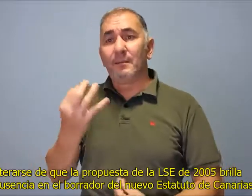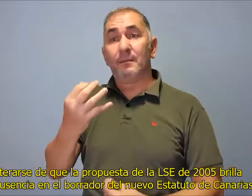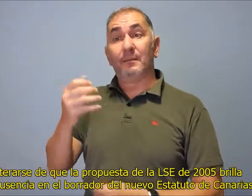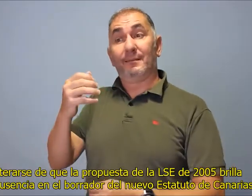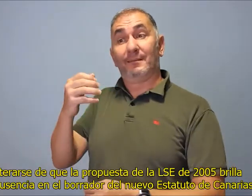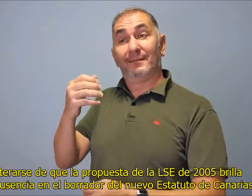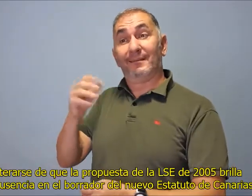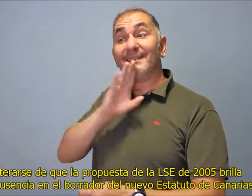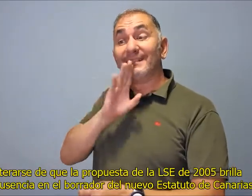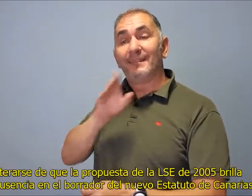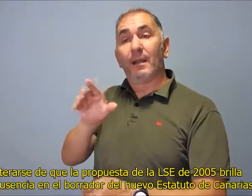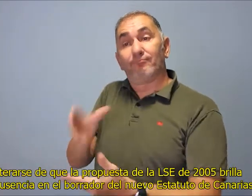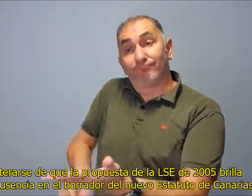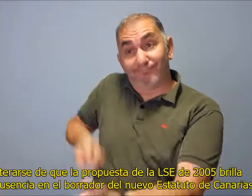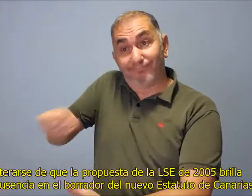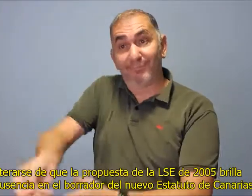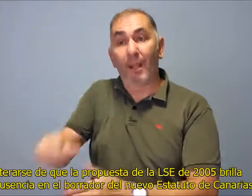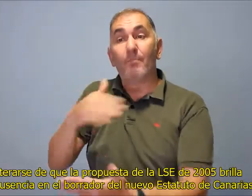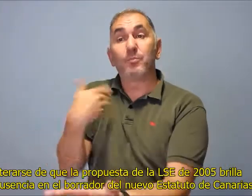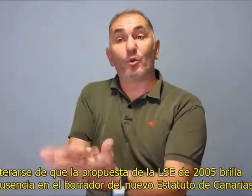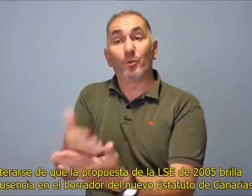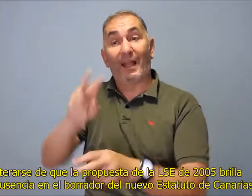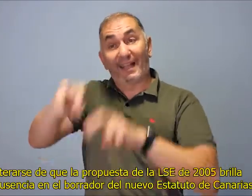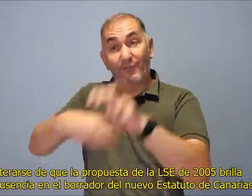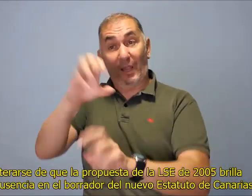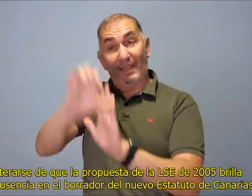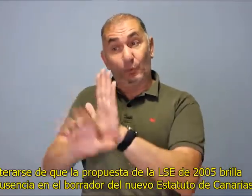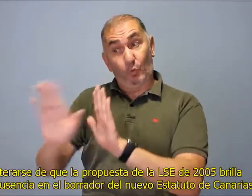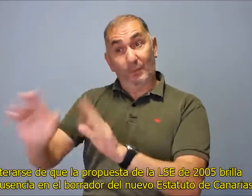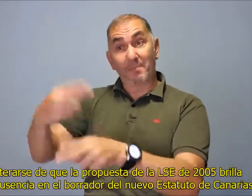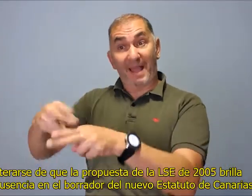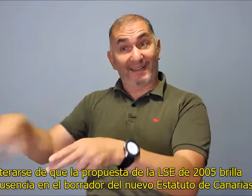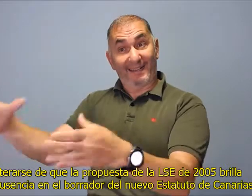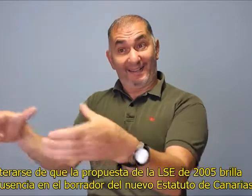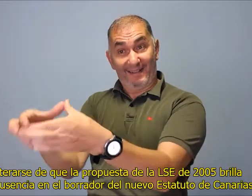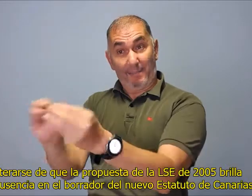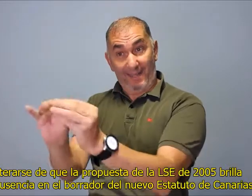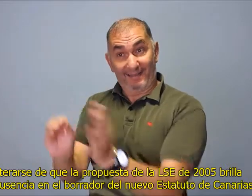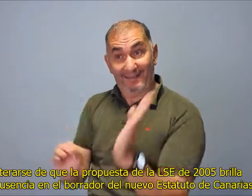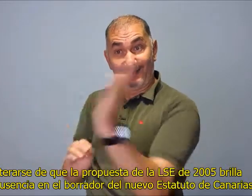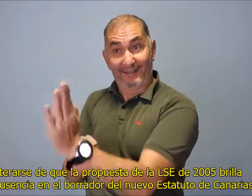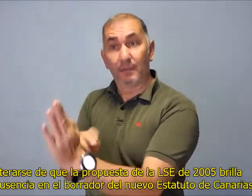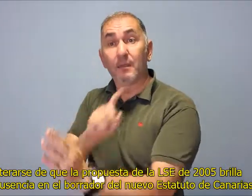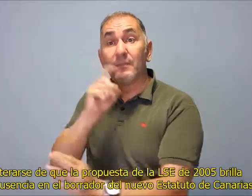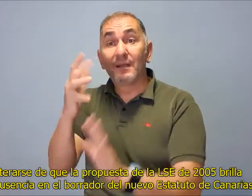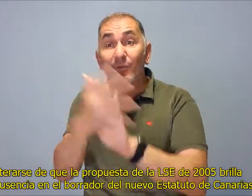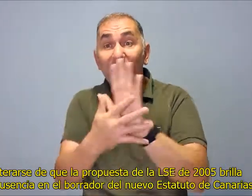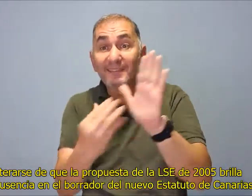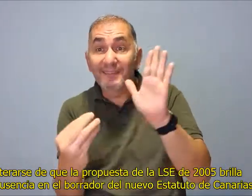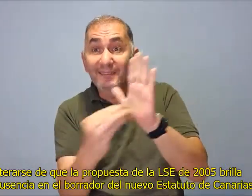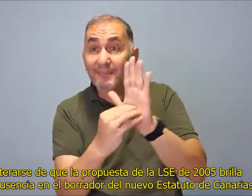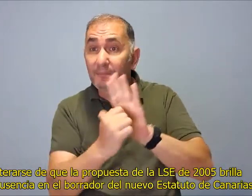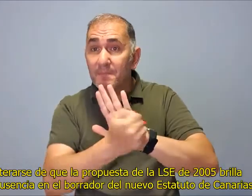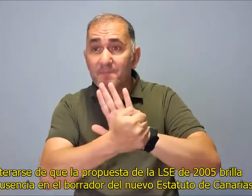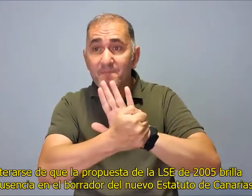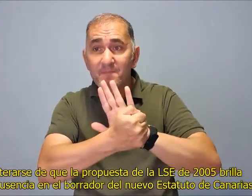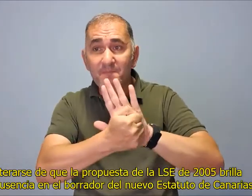mayúscula al enterarse de que la propuesta de la LSE de 2005 brilla por su ausencia en el borrador del nuevo